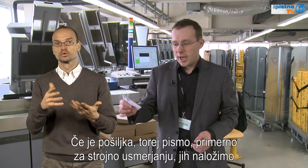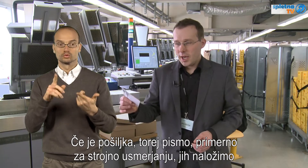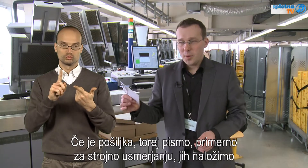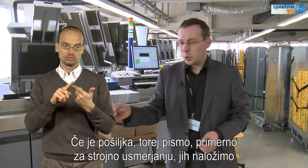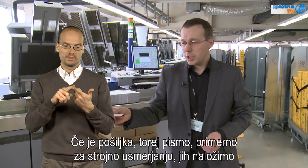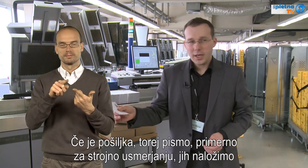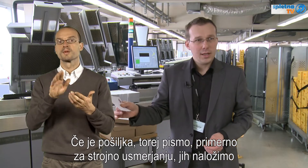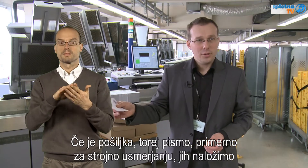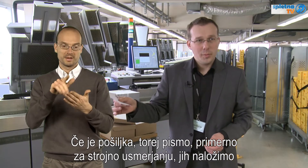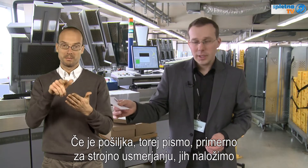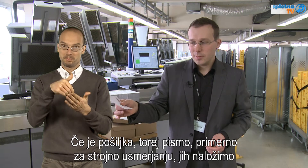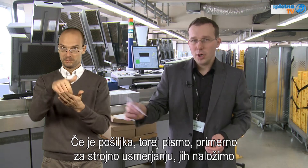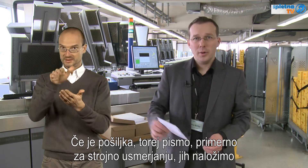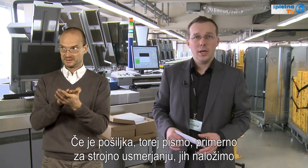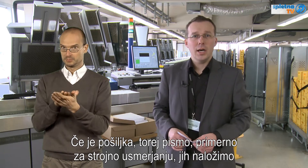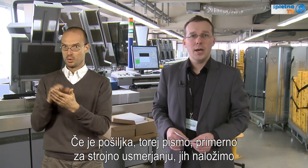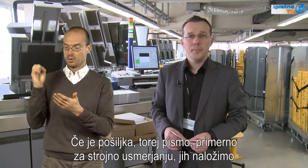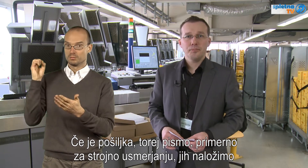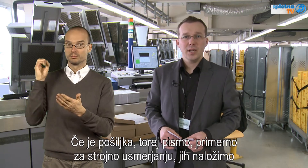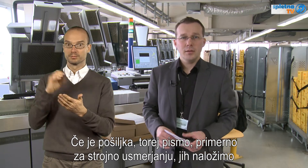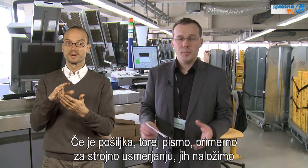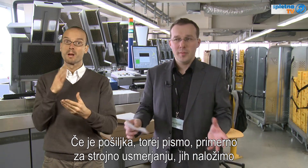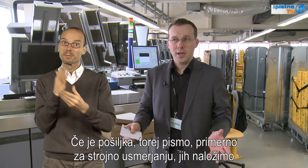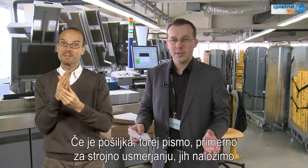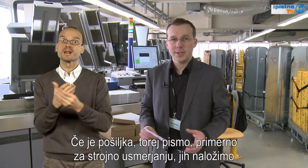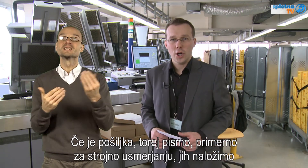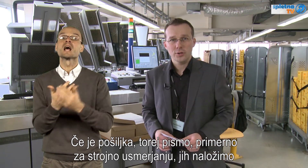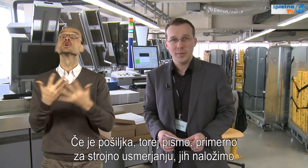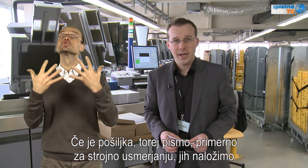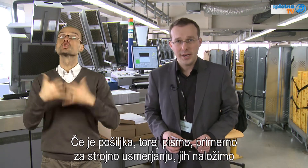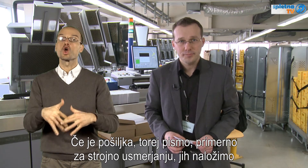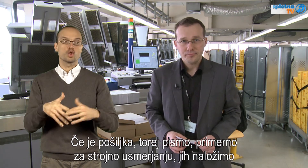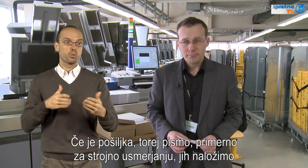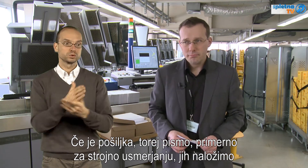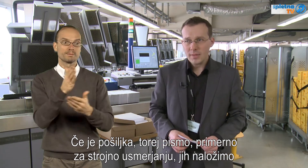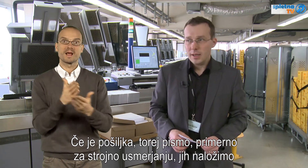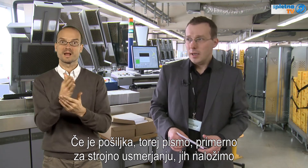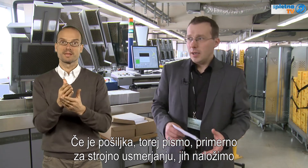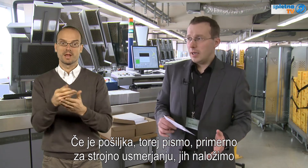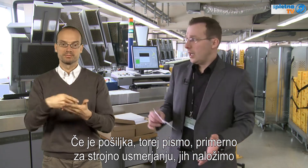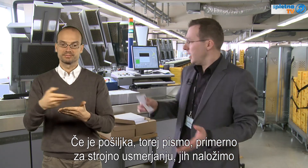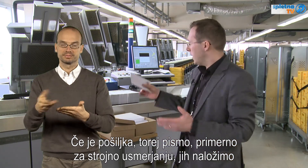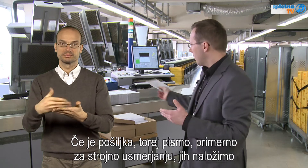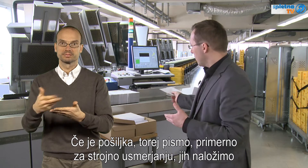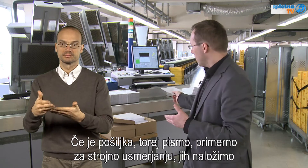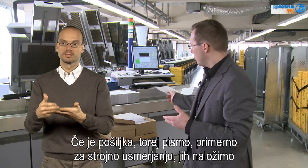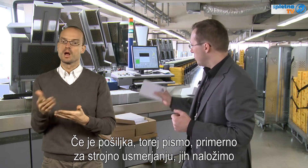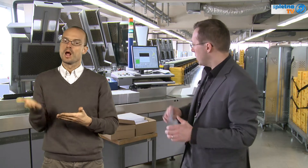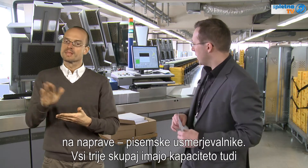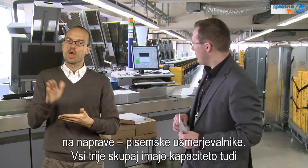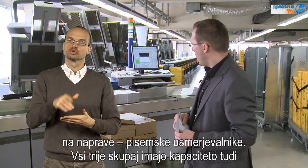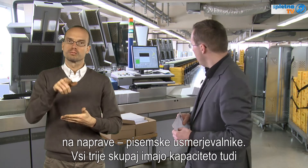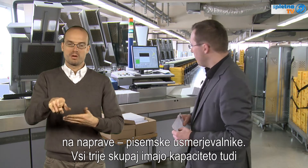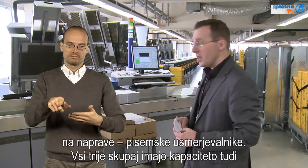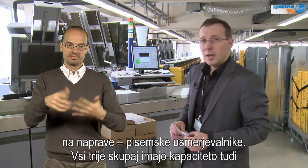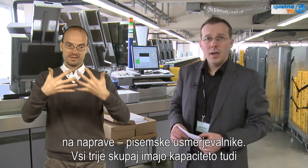Pošilka Torej pismo, primerno zastrojno usmerjanje, jih naložimo